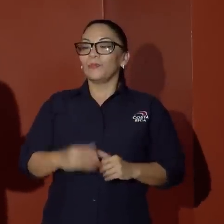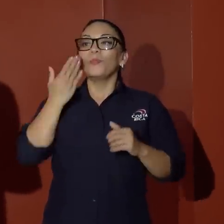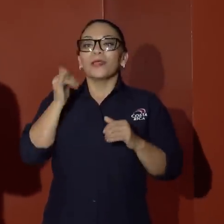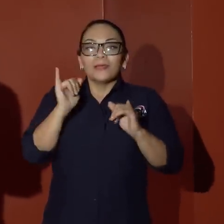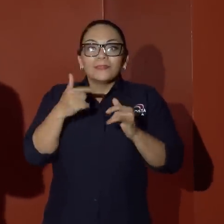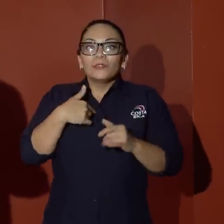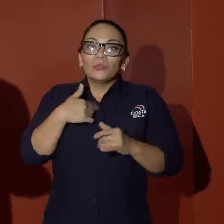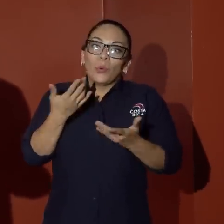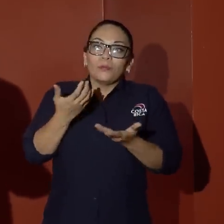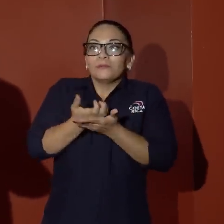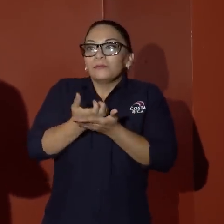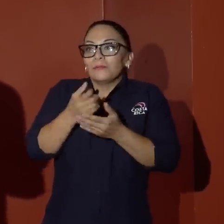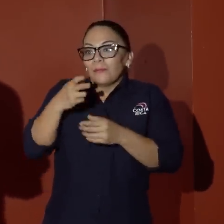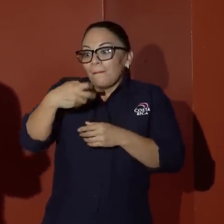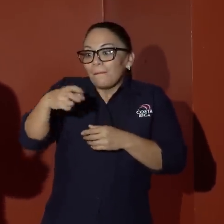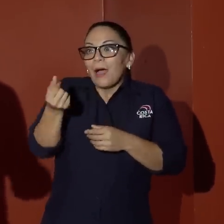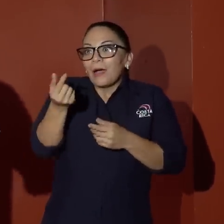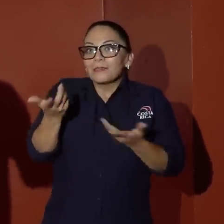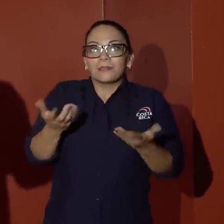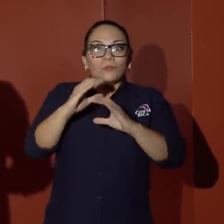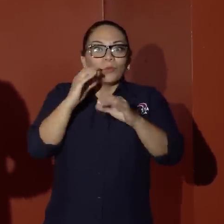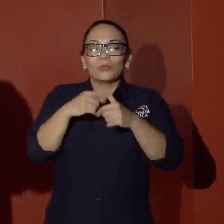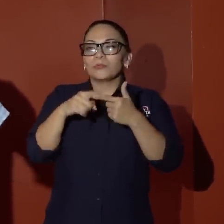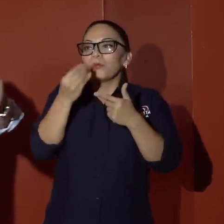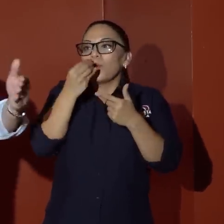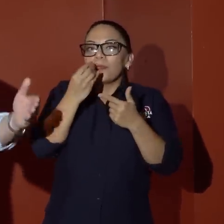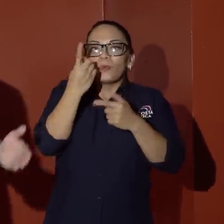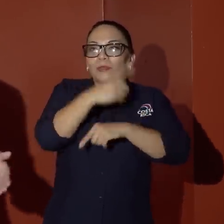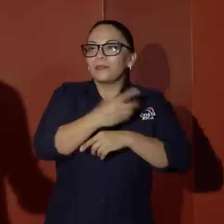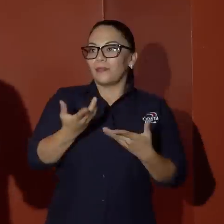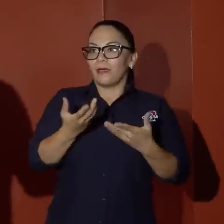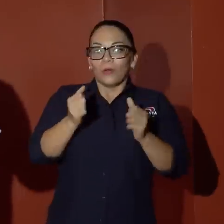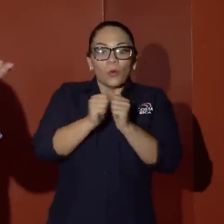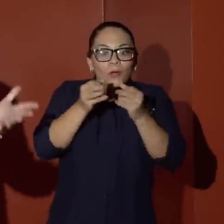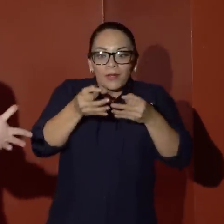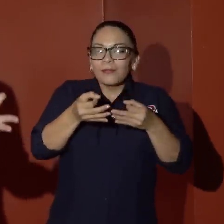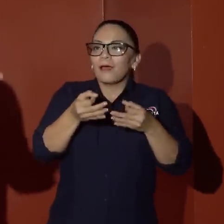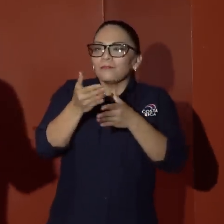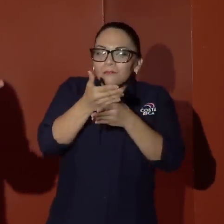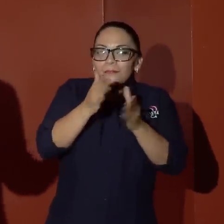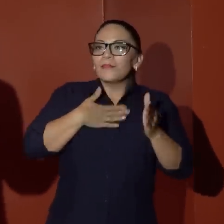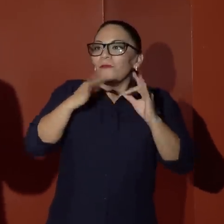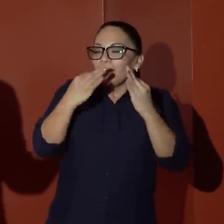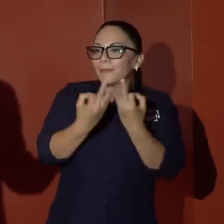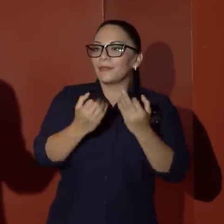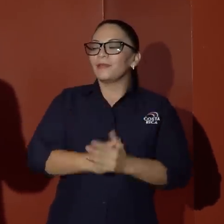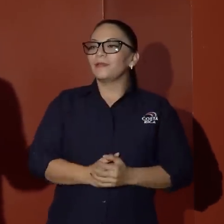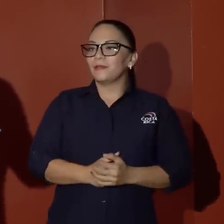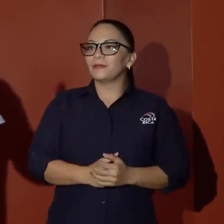así me economizo los pases de un día la comida de un día y puedo con calidad compartir con mi familia.